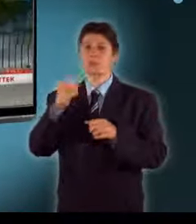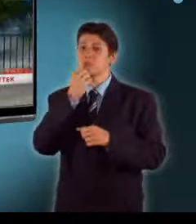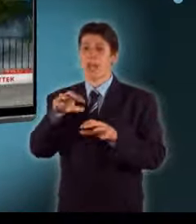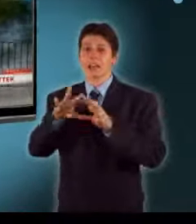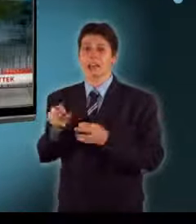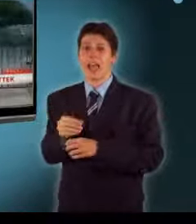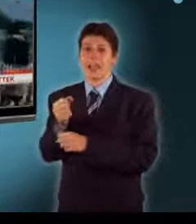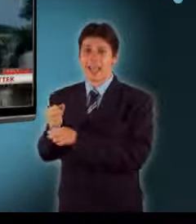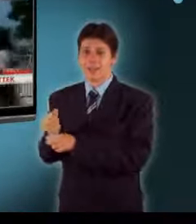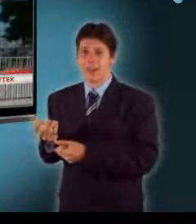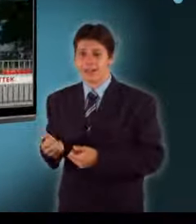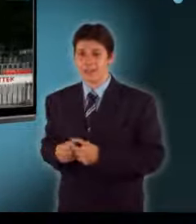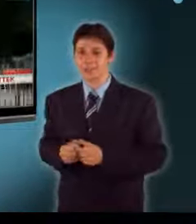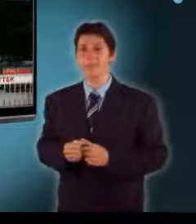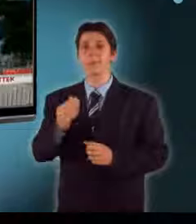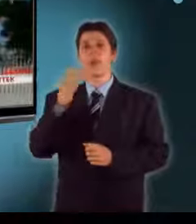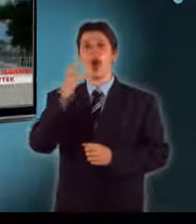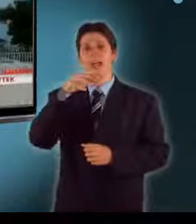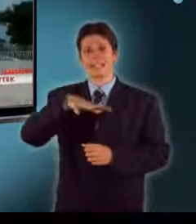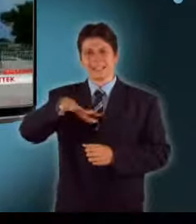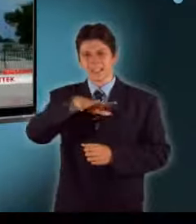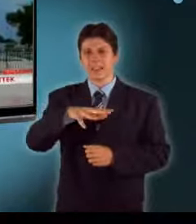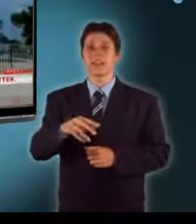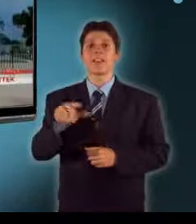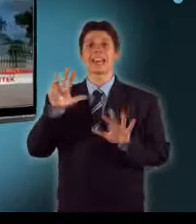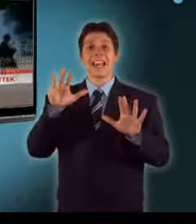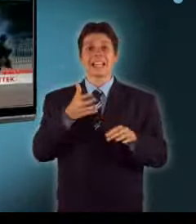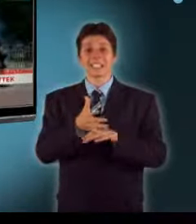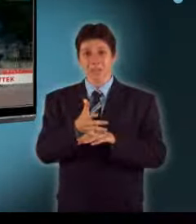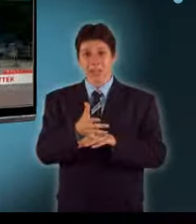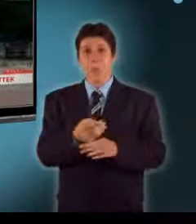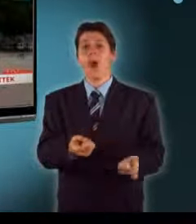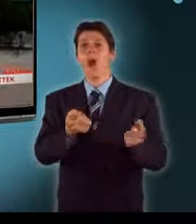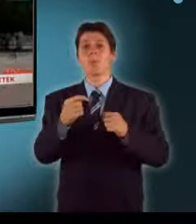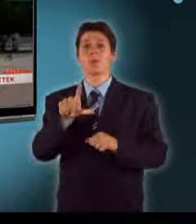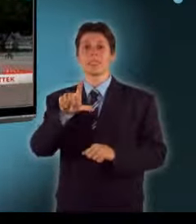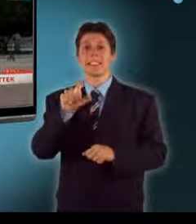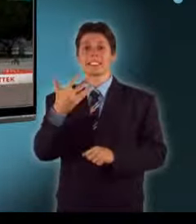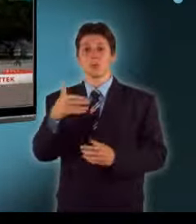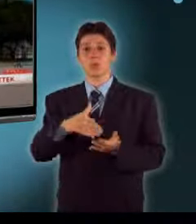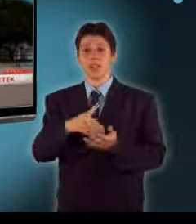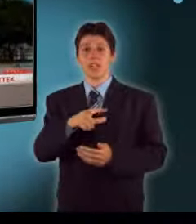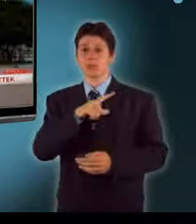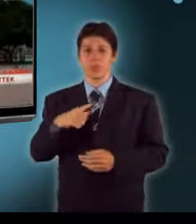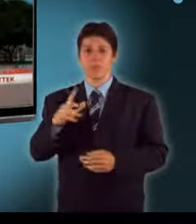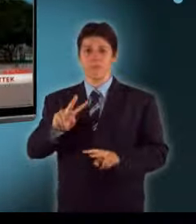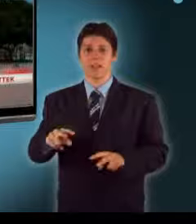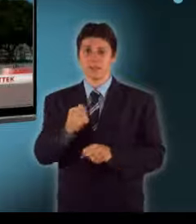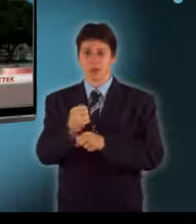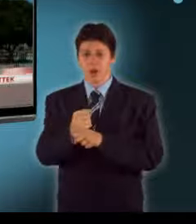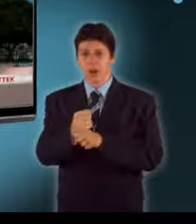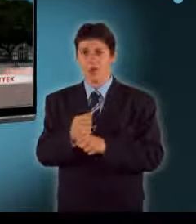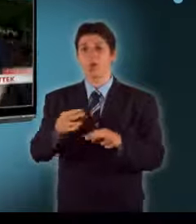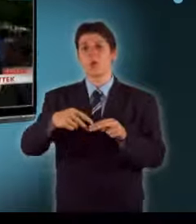millió lakosából csupán 250 ezernek van rendes állása. A többiek feketén, de legalábbis alkalmi